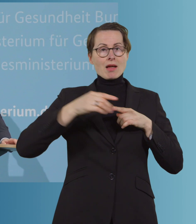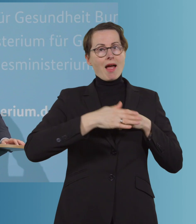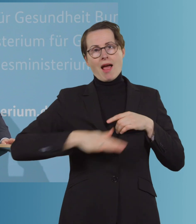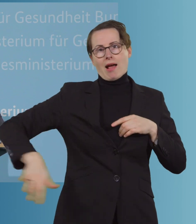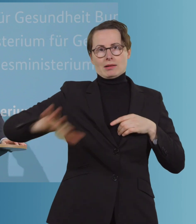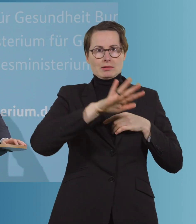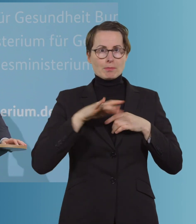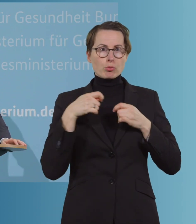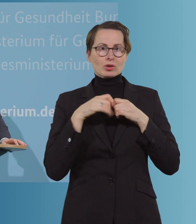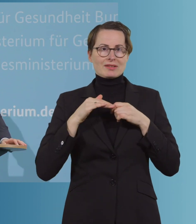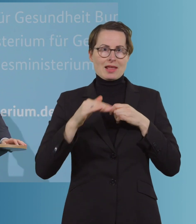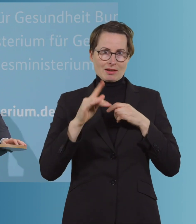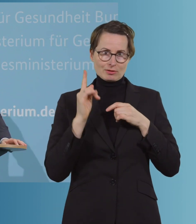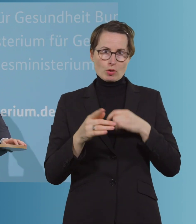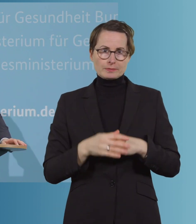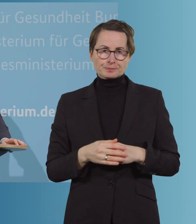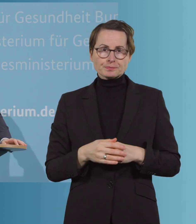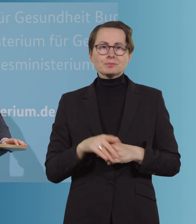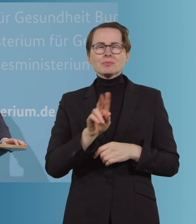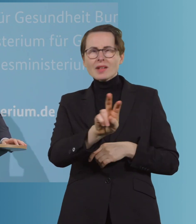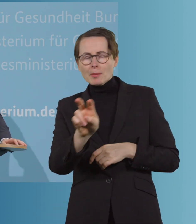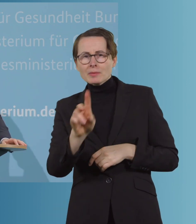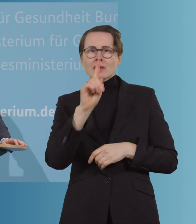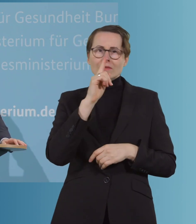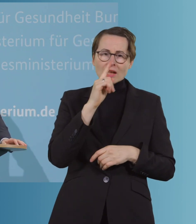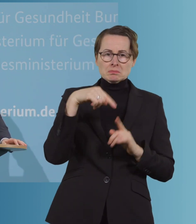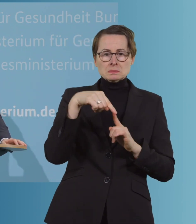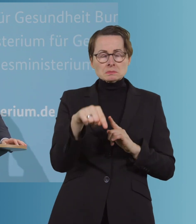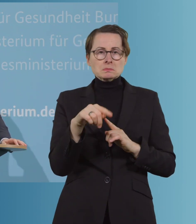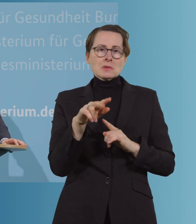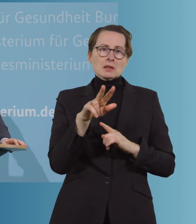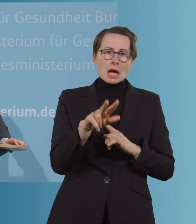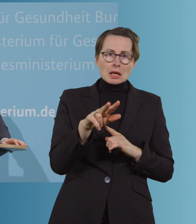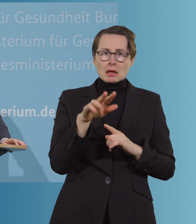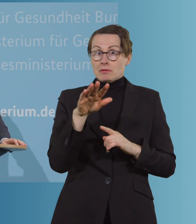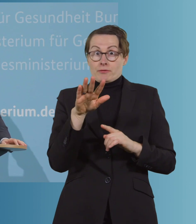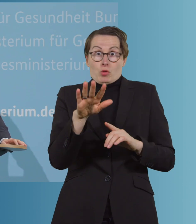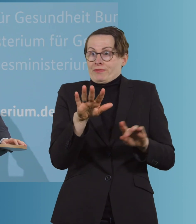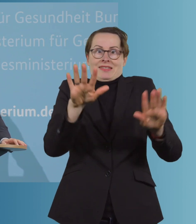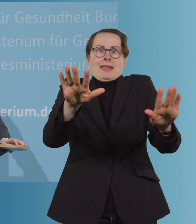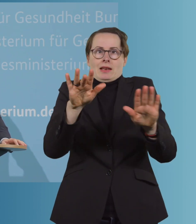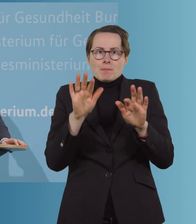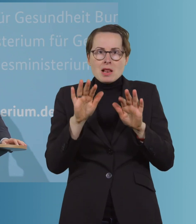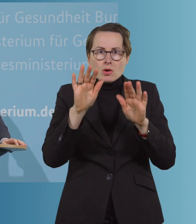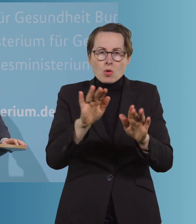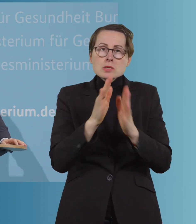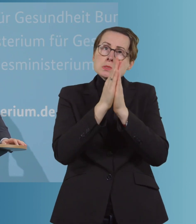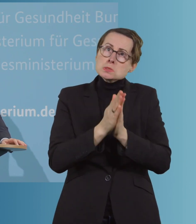sehr klar dazu sagen, wenn jetzt drei, fünf, zehn Millionen Bürgerinnen und Bürger um eine Einzelfallentscheidung nachsuchen,